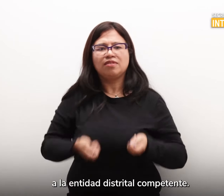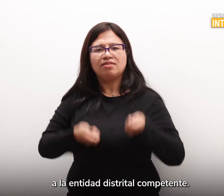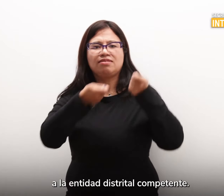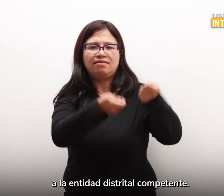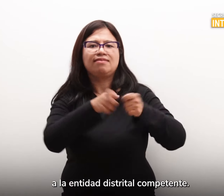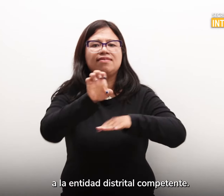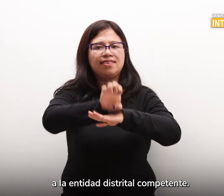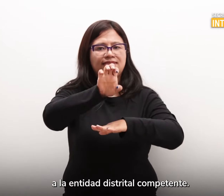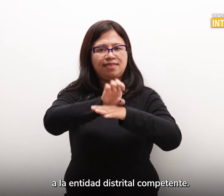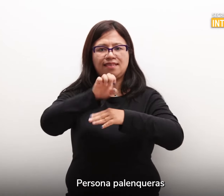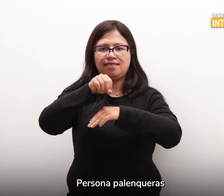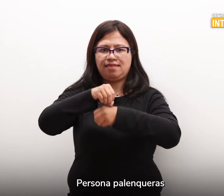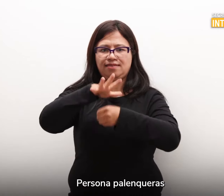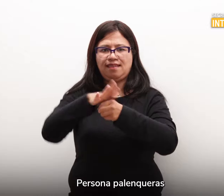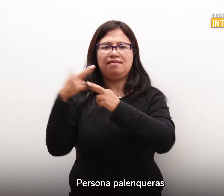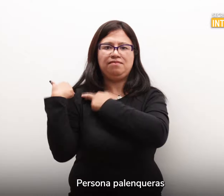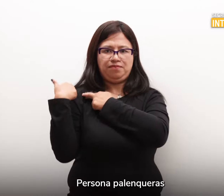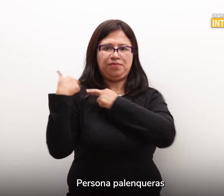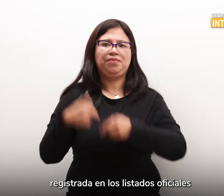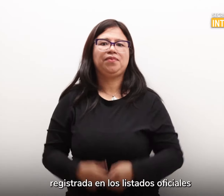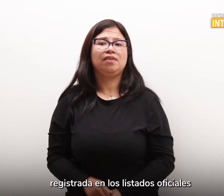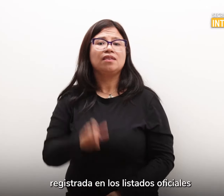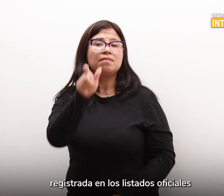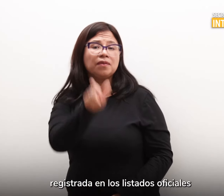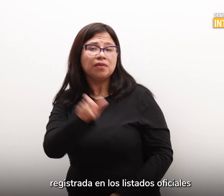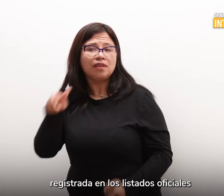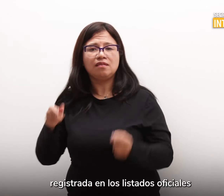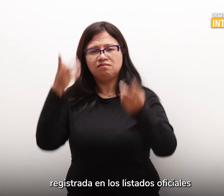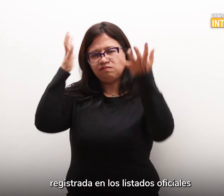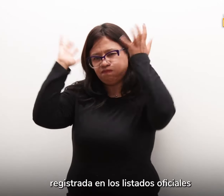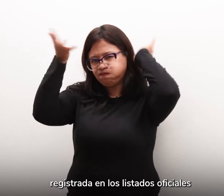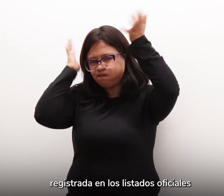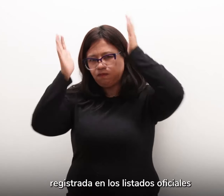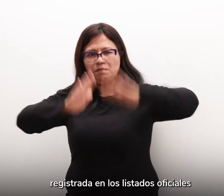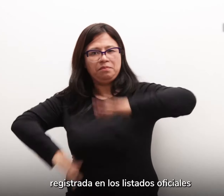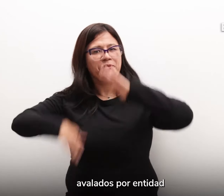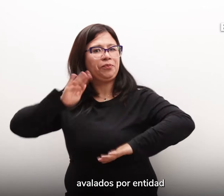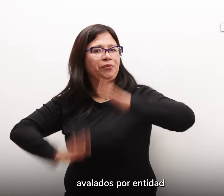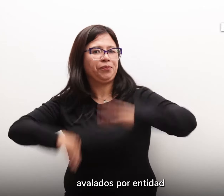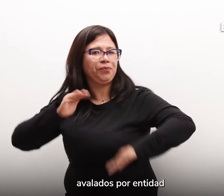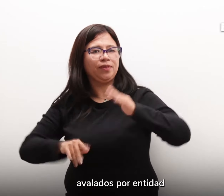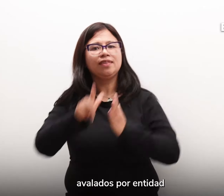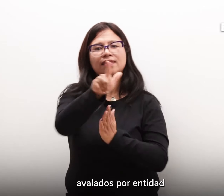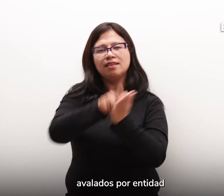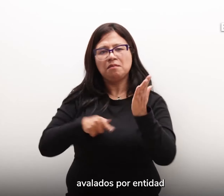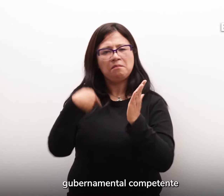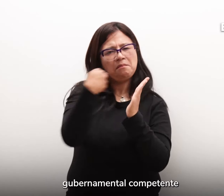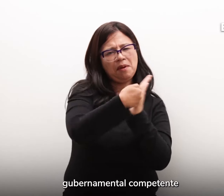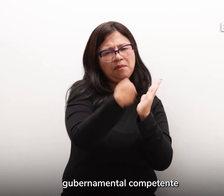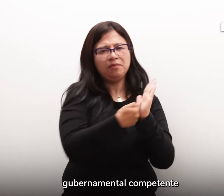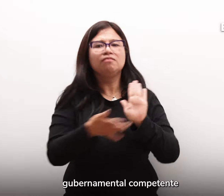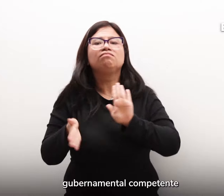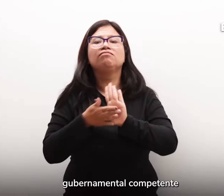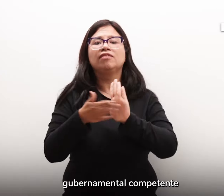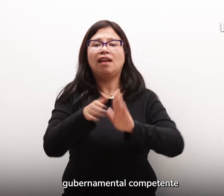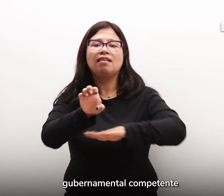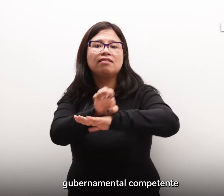competente. Persona palenquera, registrada en los listados oficiales, avalados por entidad gubernamental competente